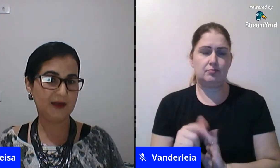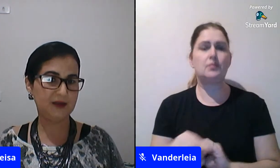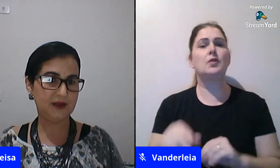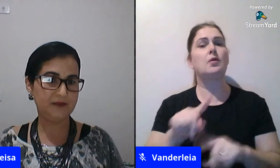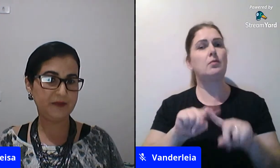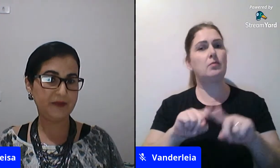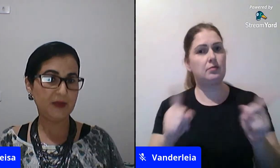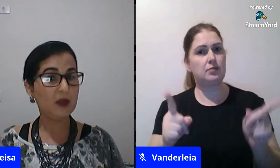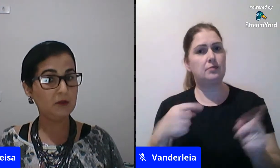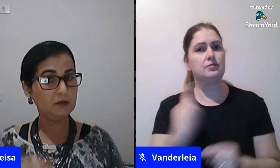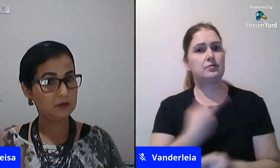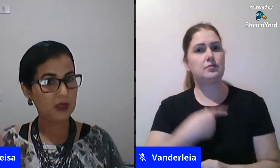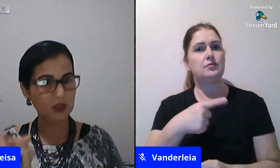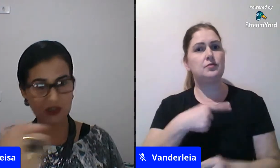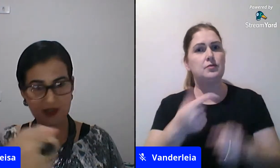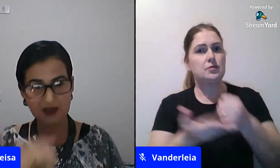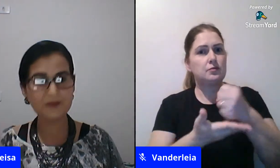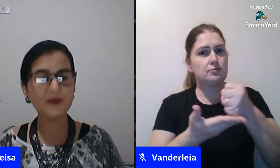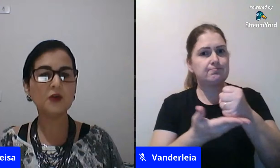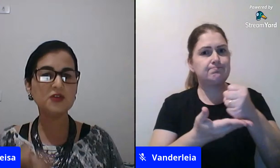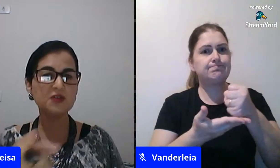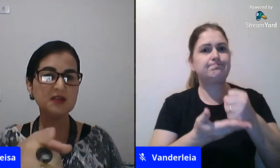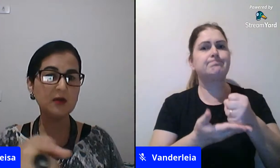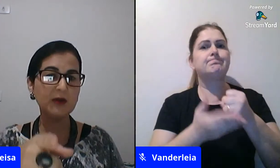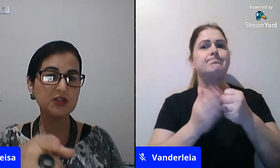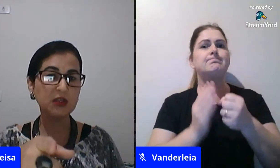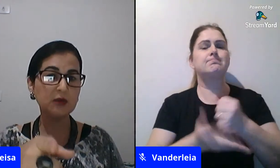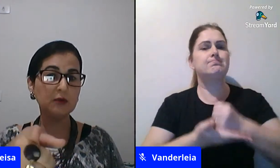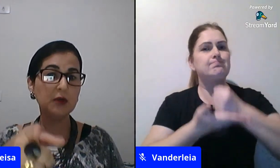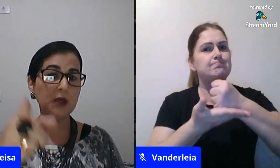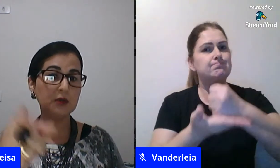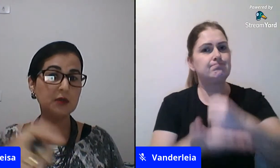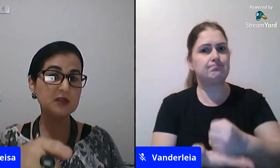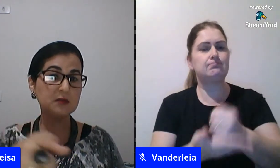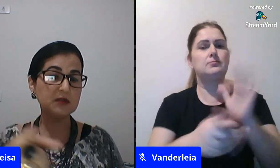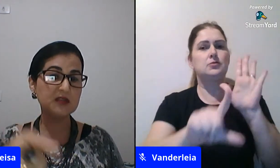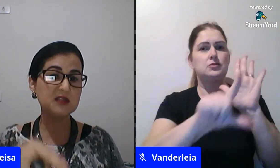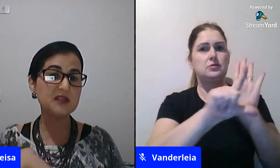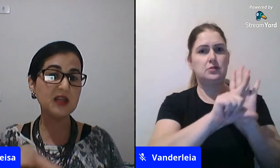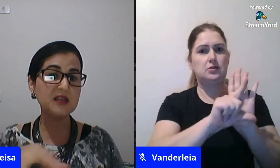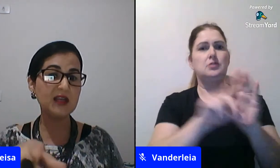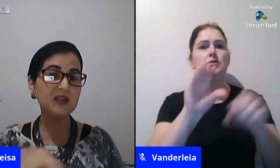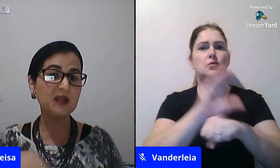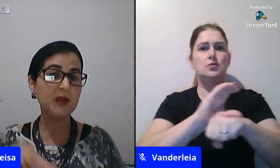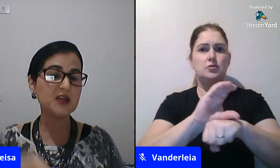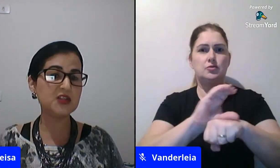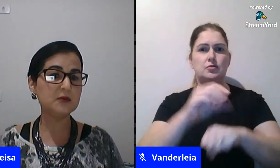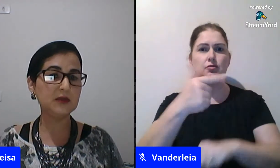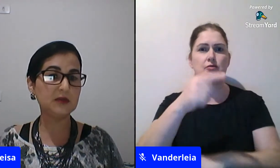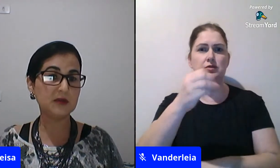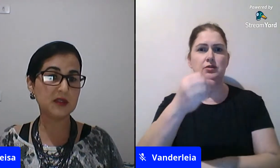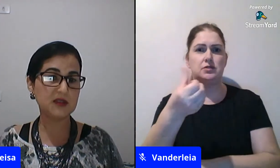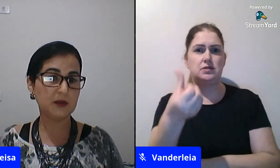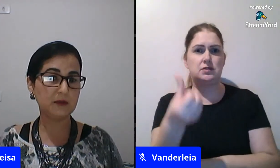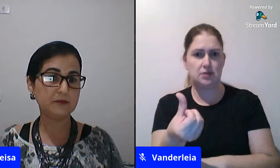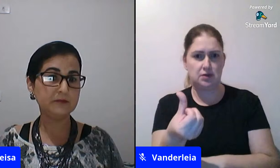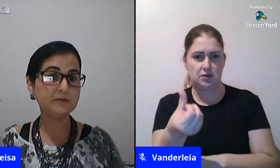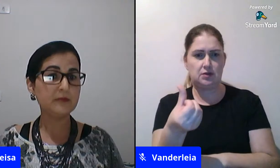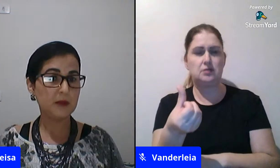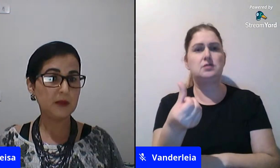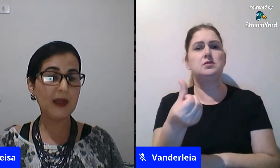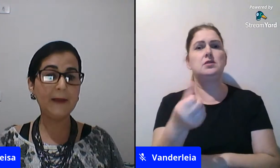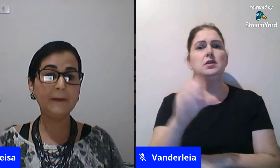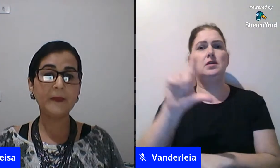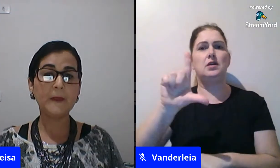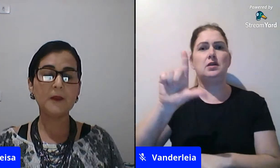liberdade de cápedra então anota aí constituição artigo 206 e LDB artigo terceiro